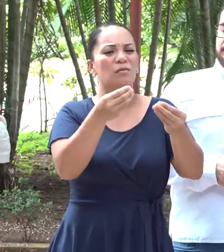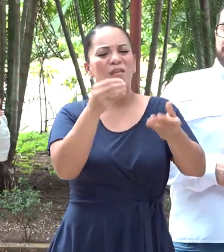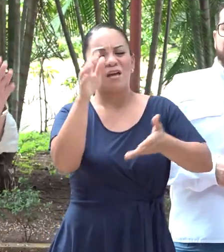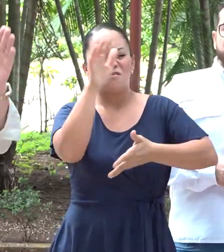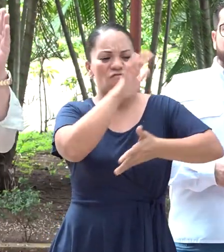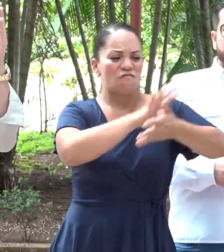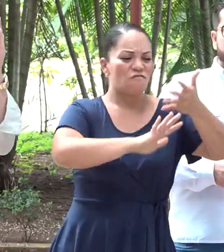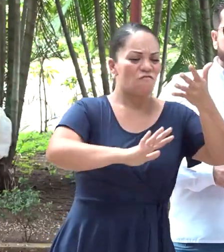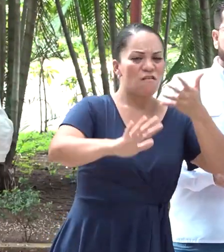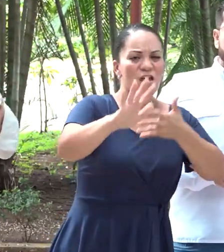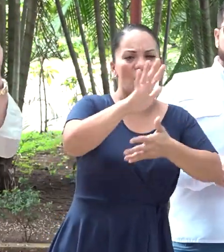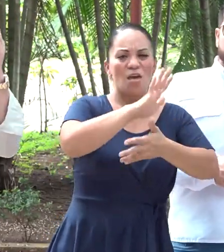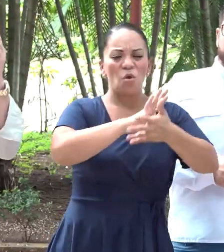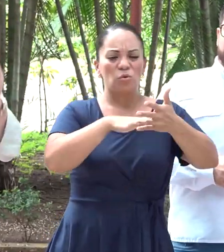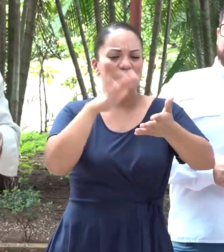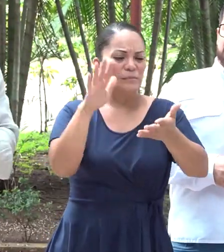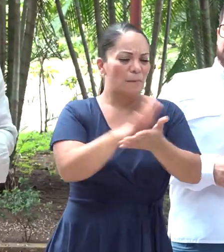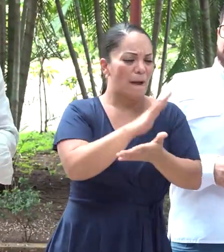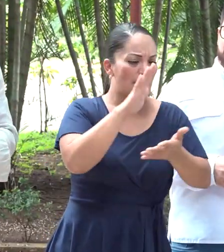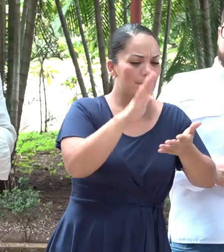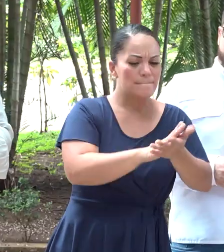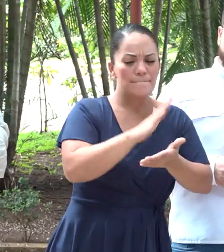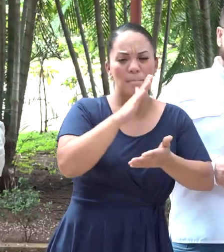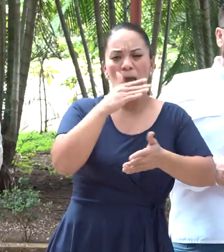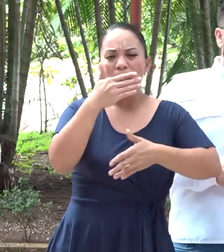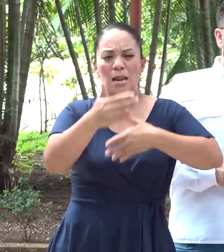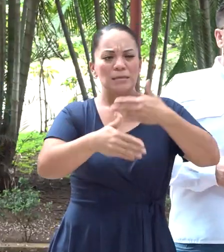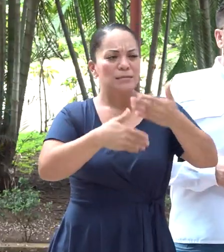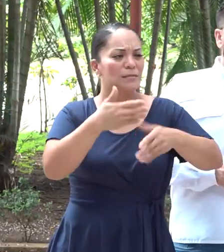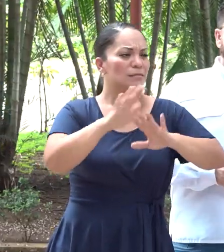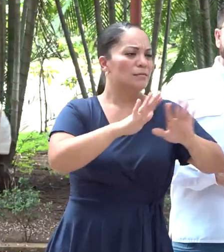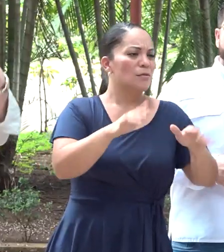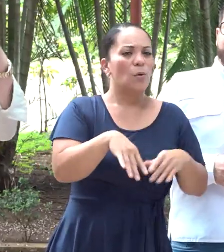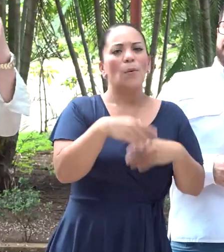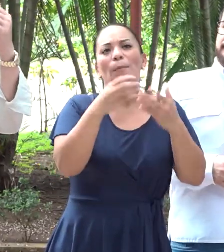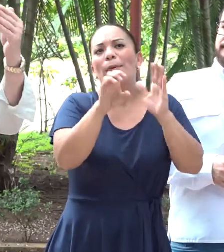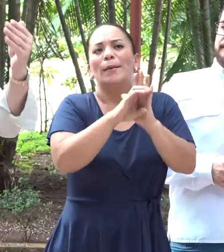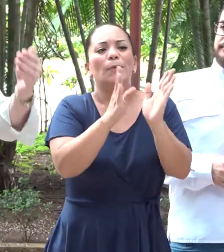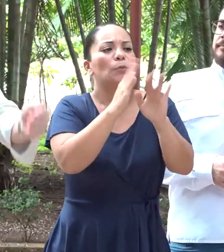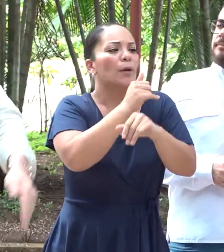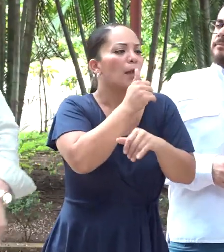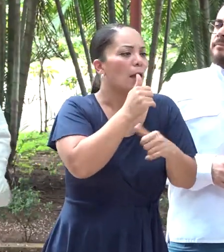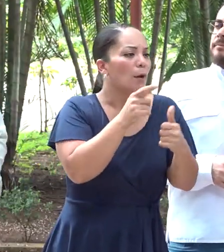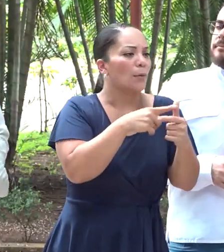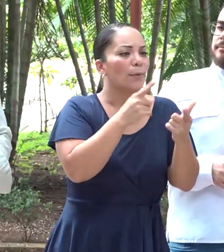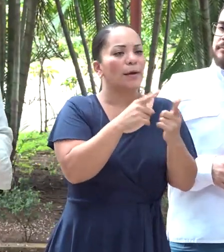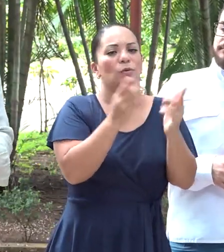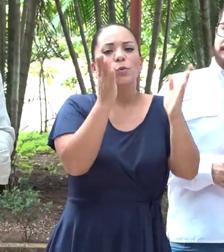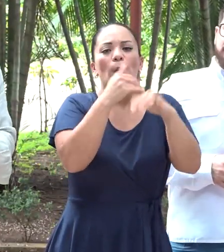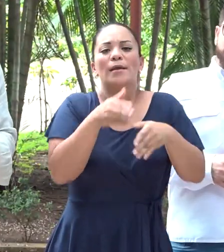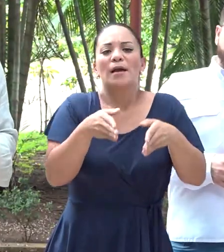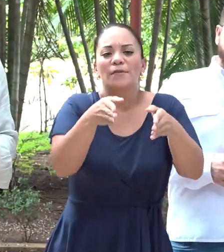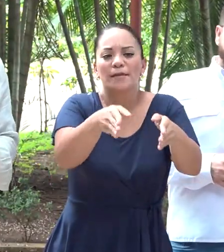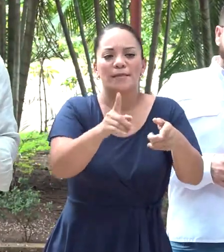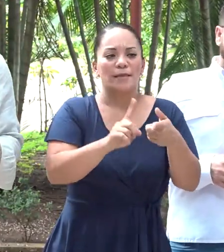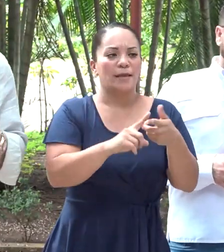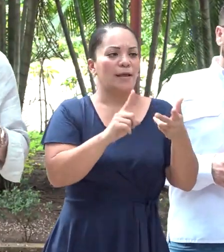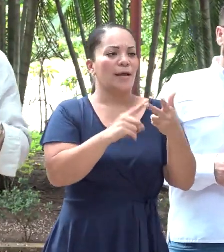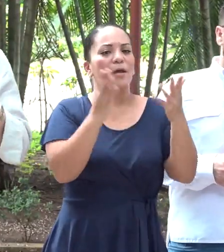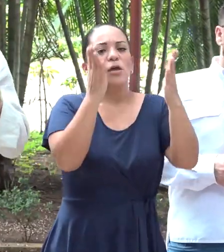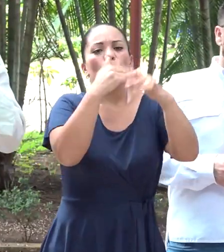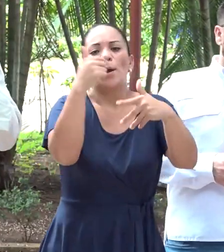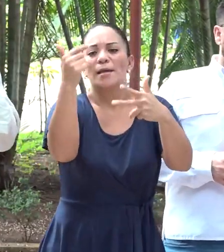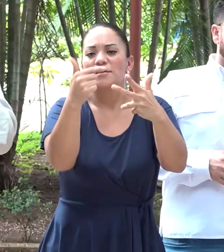enredos de la tramitología, que no hay agua, que no hay carretera, que no hay